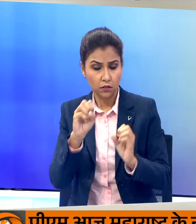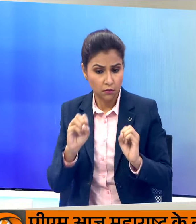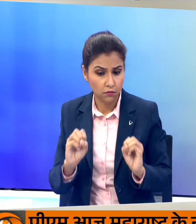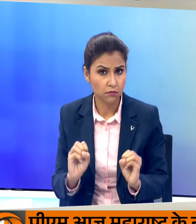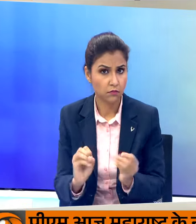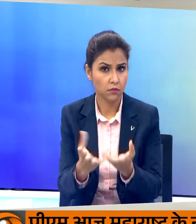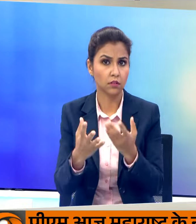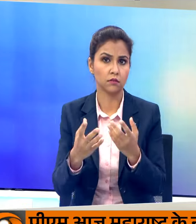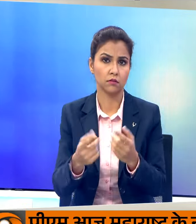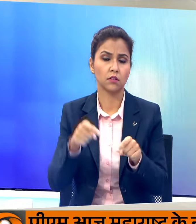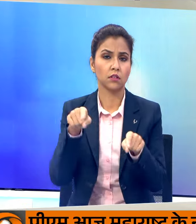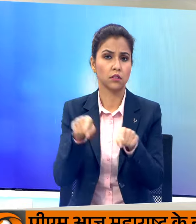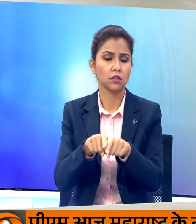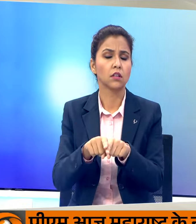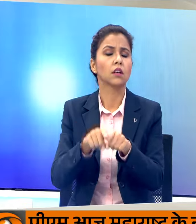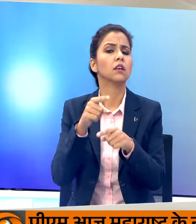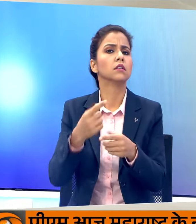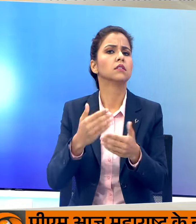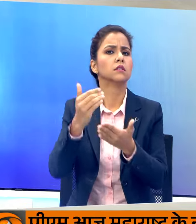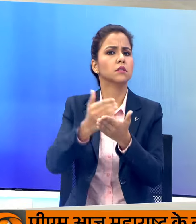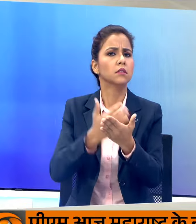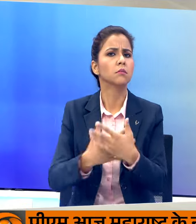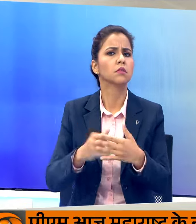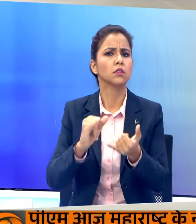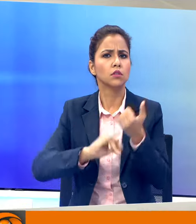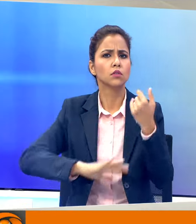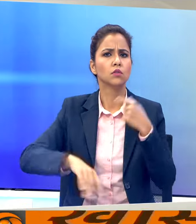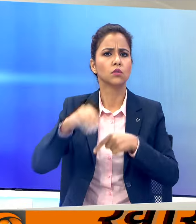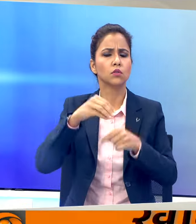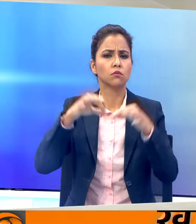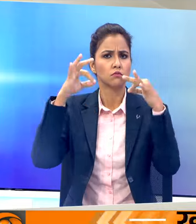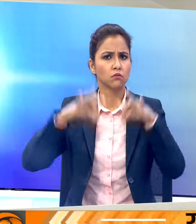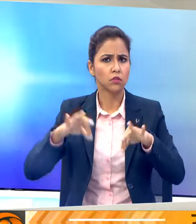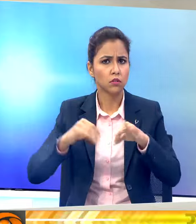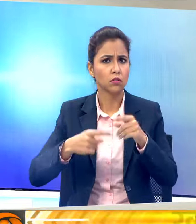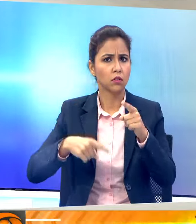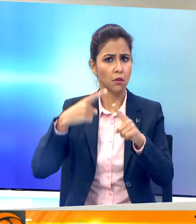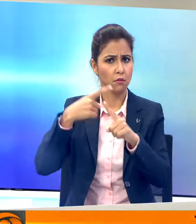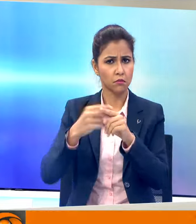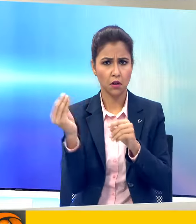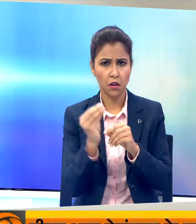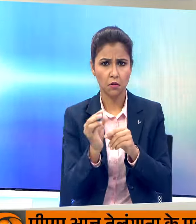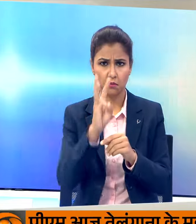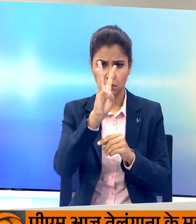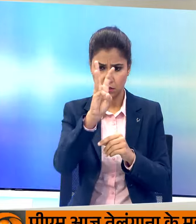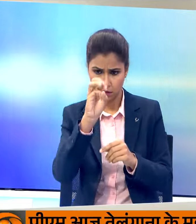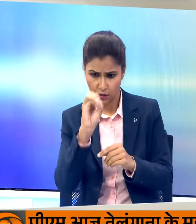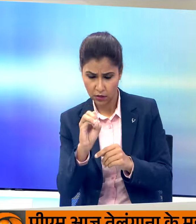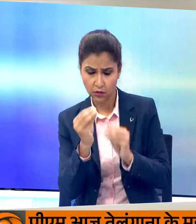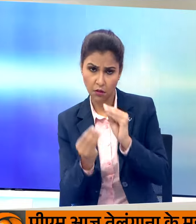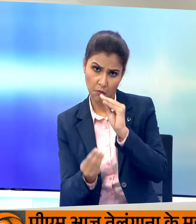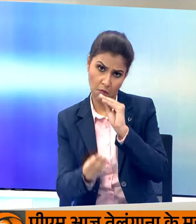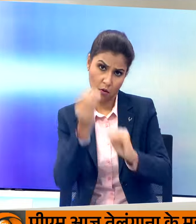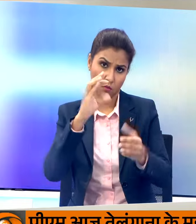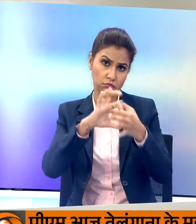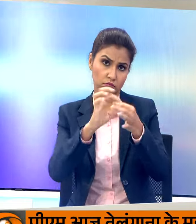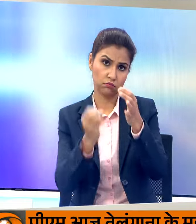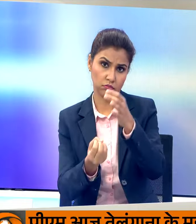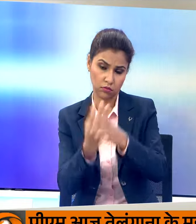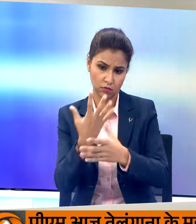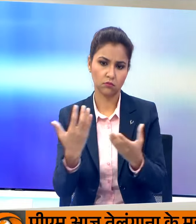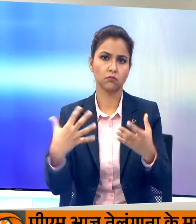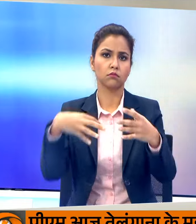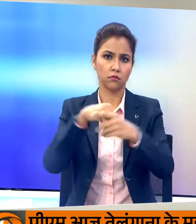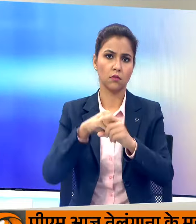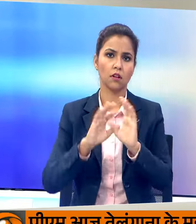संभोधित करेंगे इस सम्मेलन में सामाजिक न्याय की वकालत करने वाले करीब 30 से ज्यादा संगठन हिस्सा